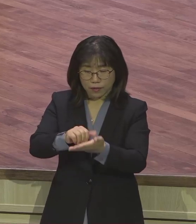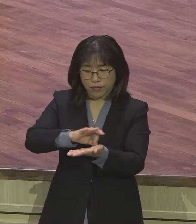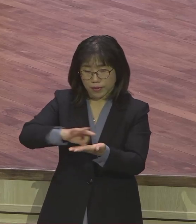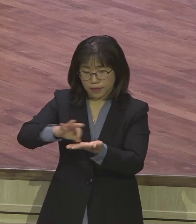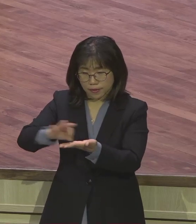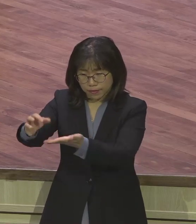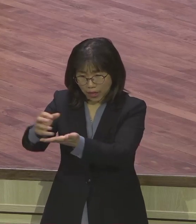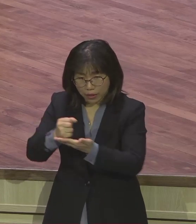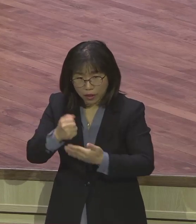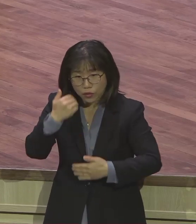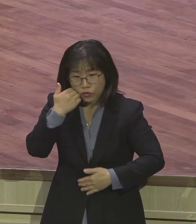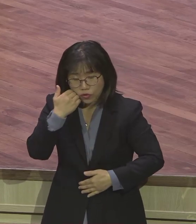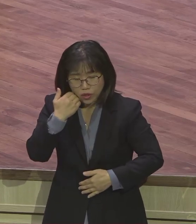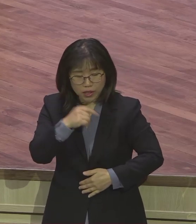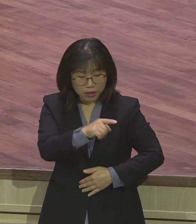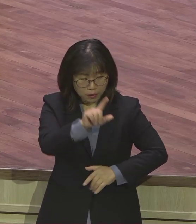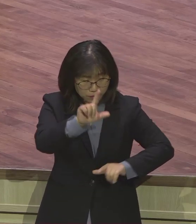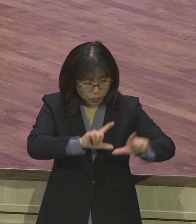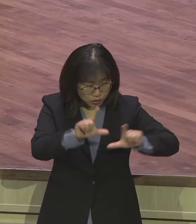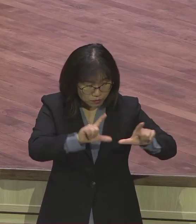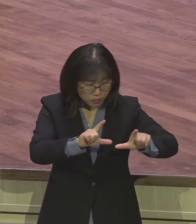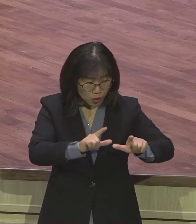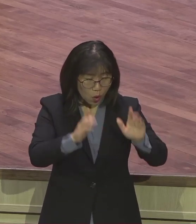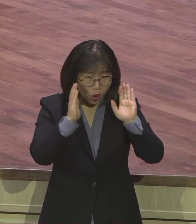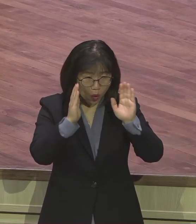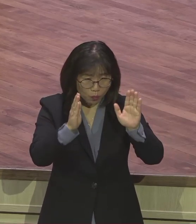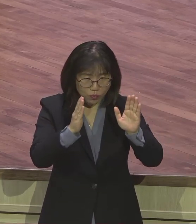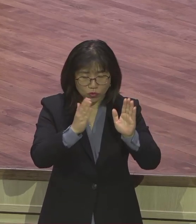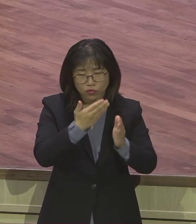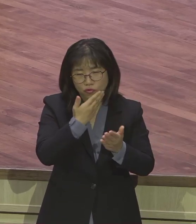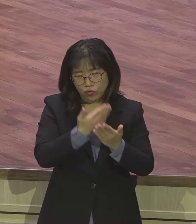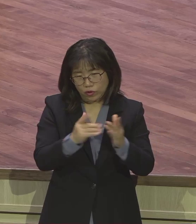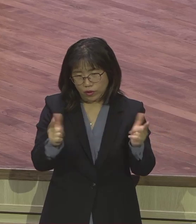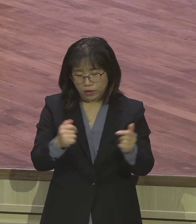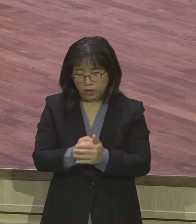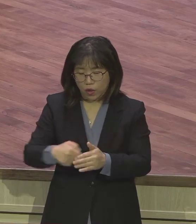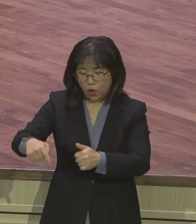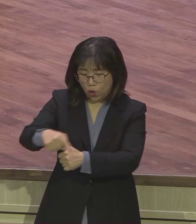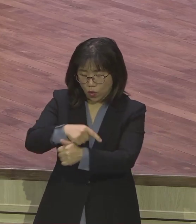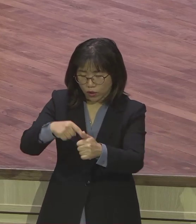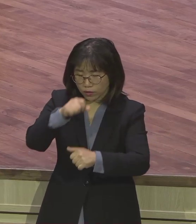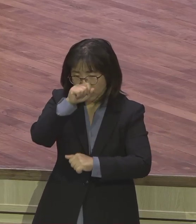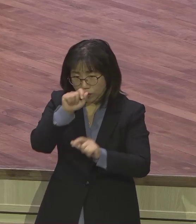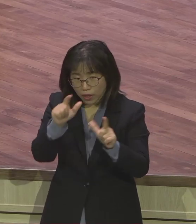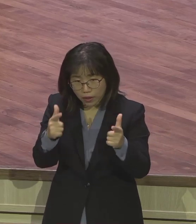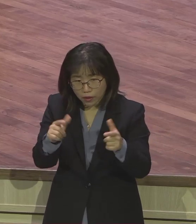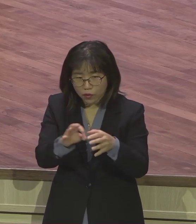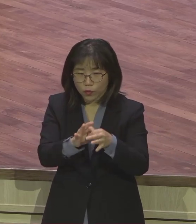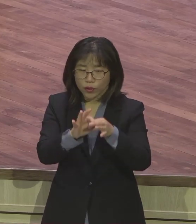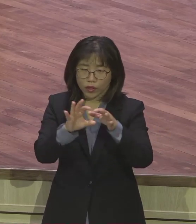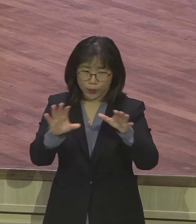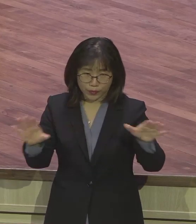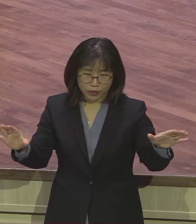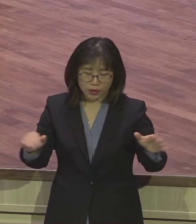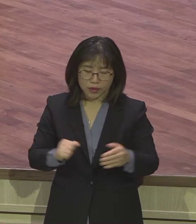잘났다 못났다 아니에요. 배웠다 못 배웠다 아니에요. 환경이 좋았다 안 좋았다 아니라니까요. 어떤 사람이 쓰임 받았냐.